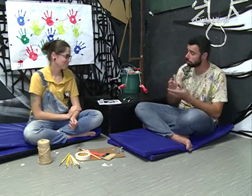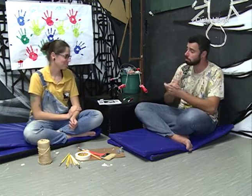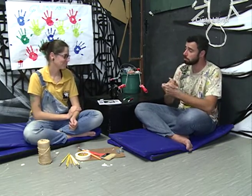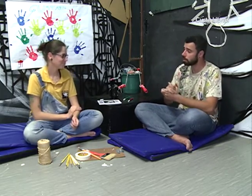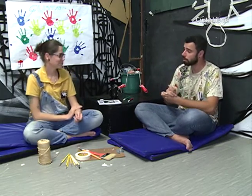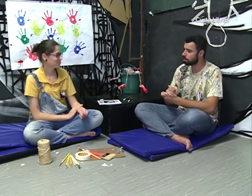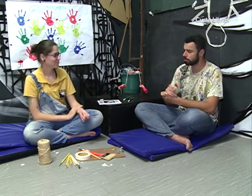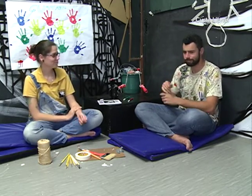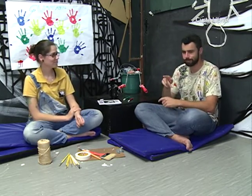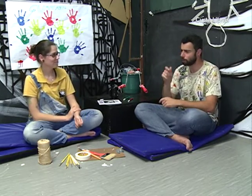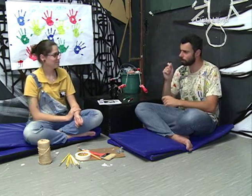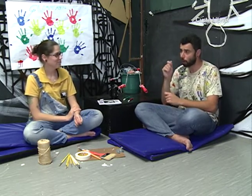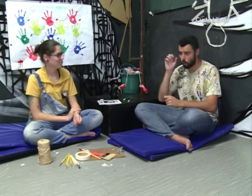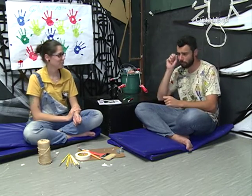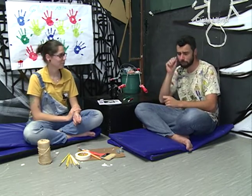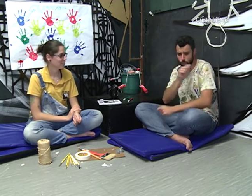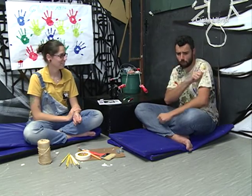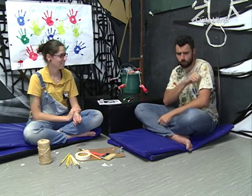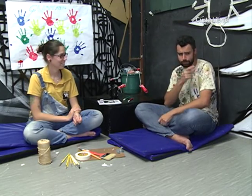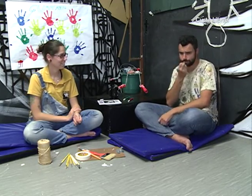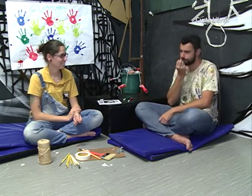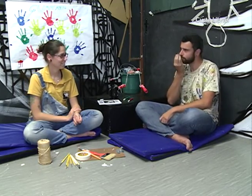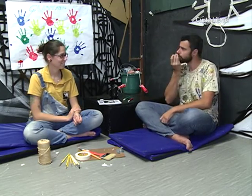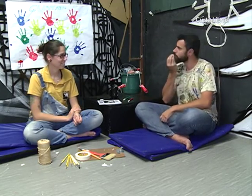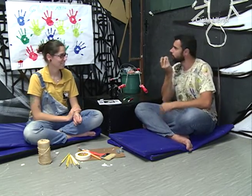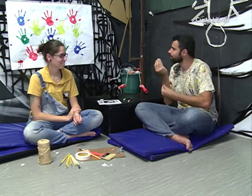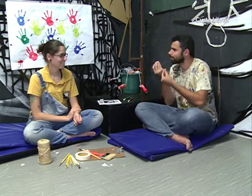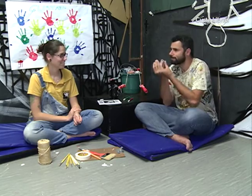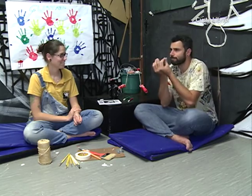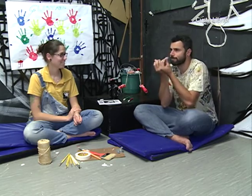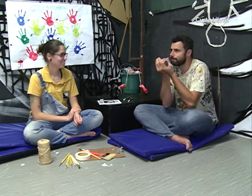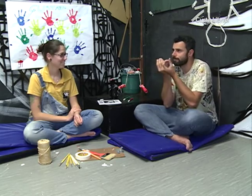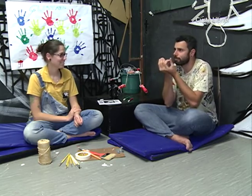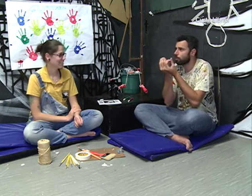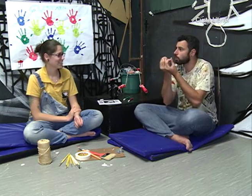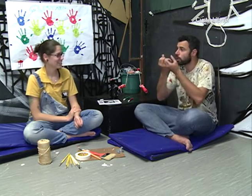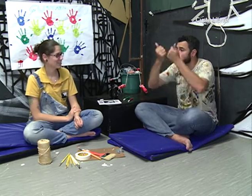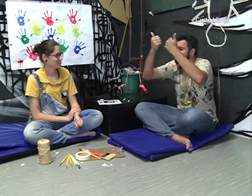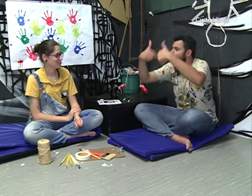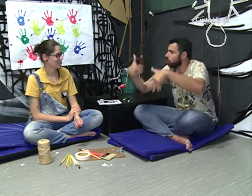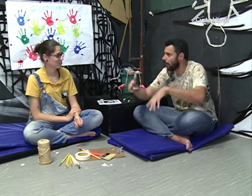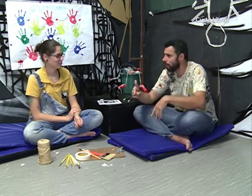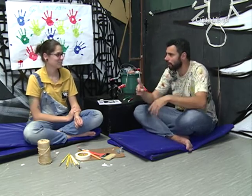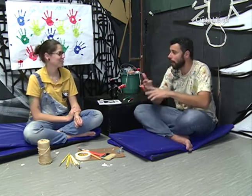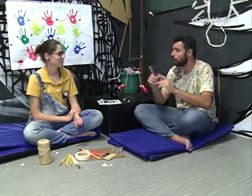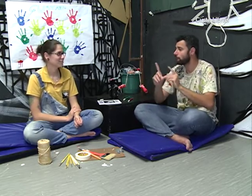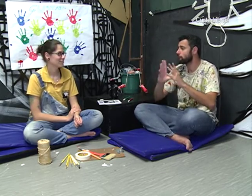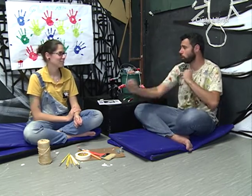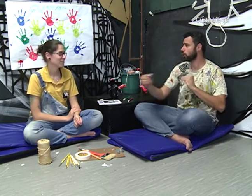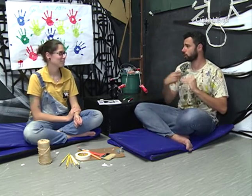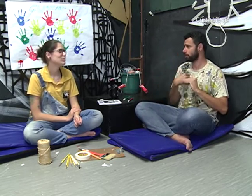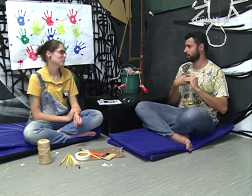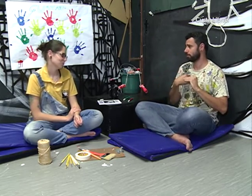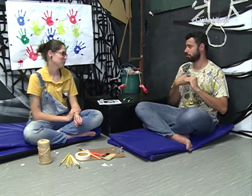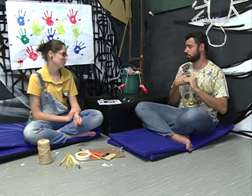posso ou não posso? Os alunos ouvintes não aceitaram e fugiam de mim. Eu ignorei.